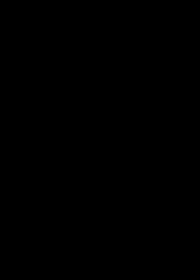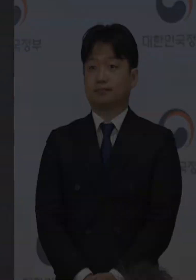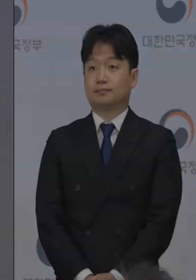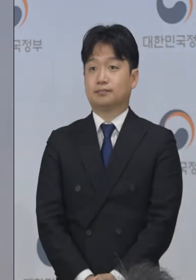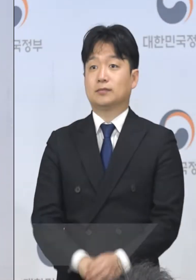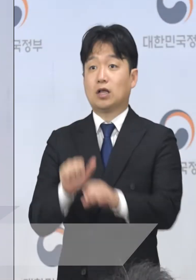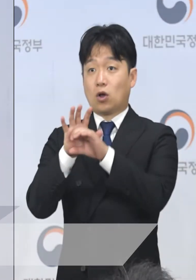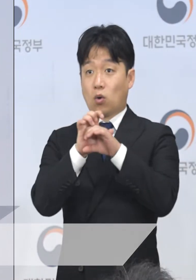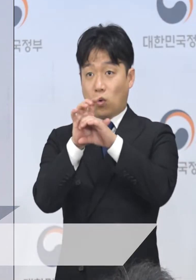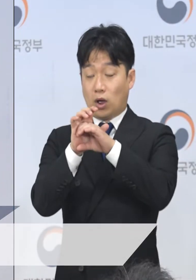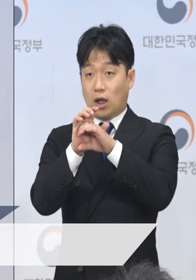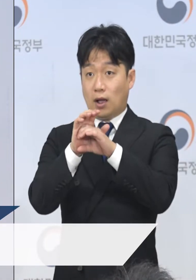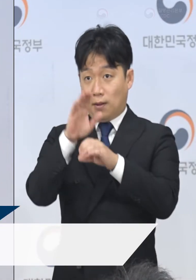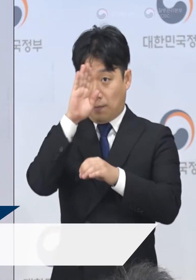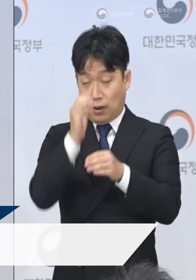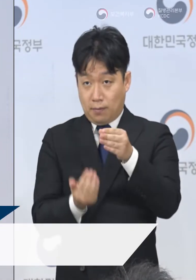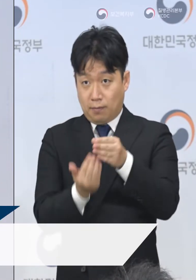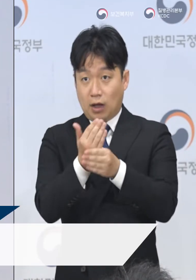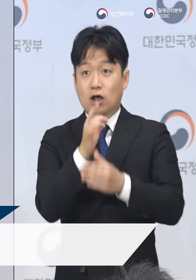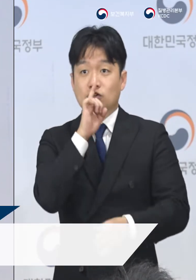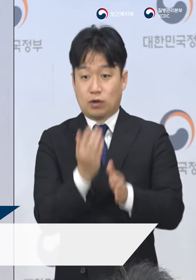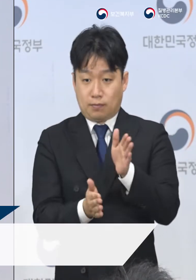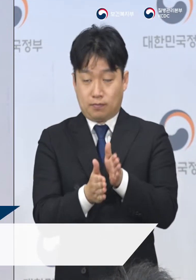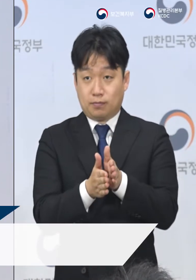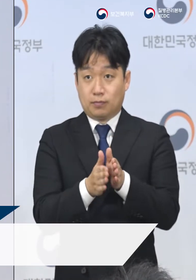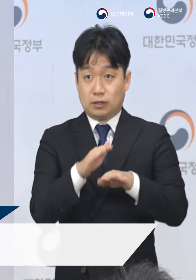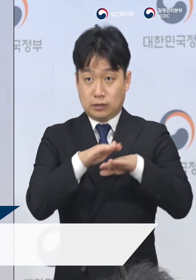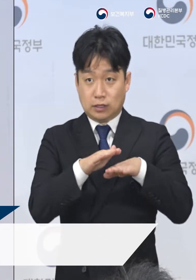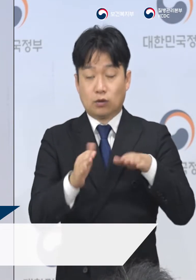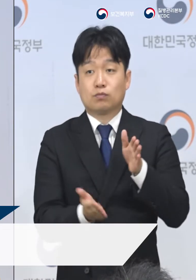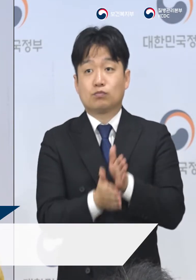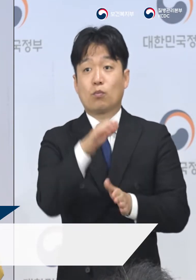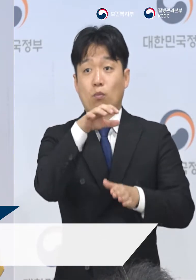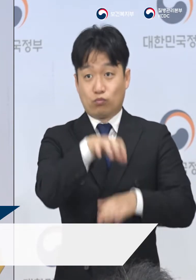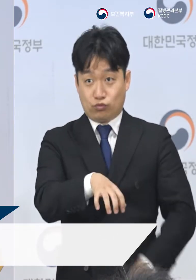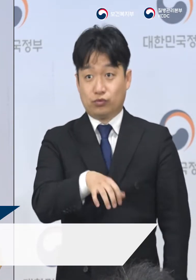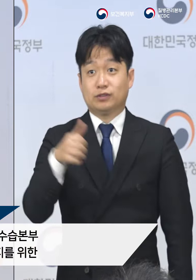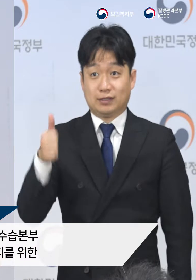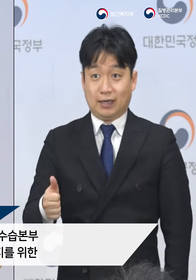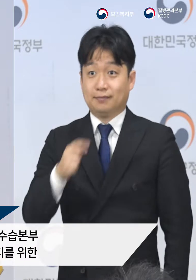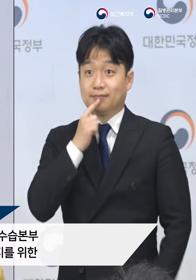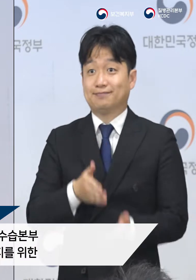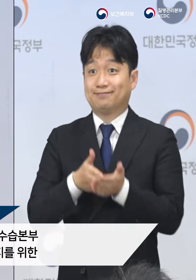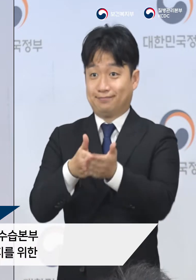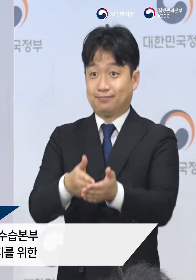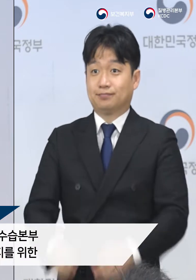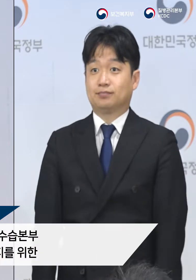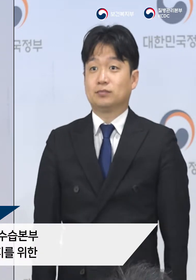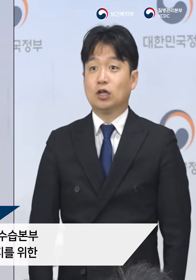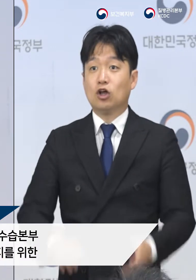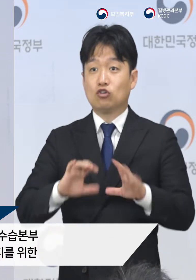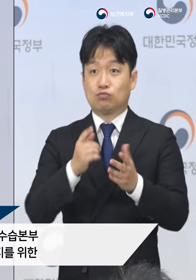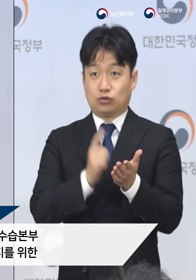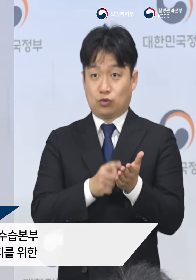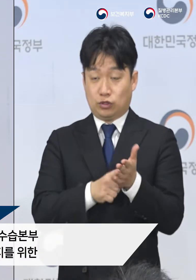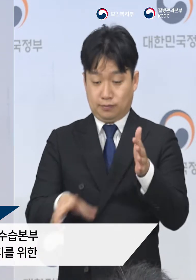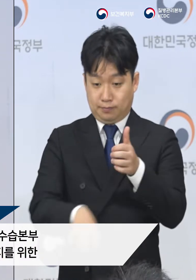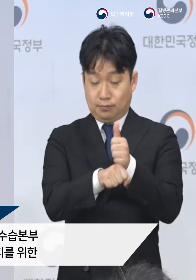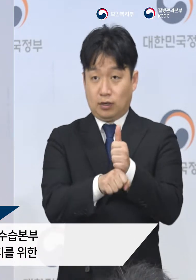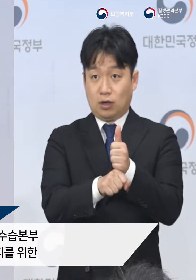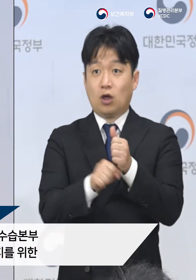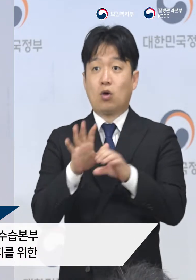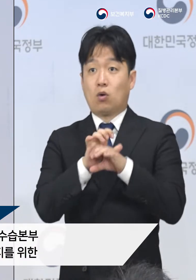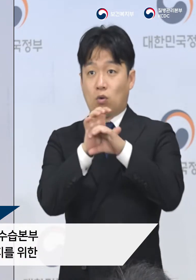코로나 바이러스 조항사고수습본부장입니다. 정부는 오늘 국무총리 주재하에